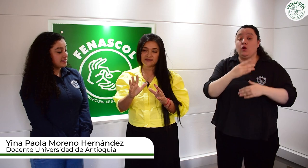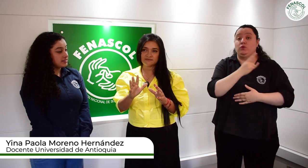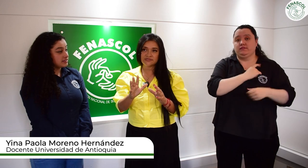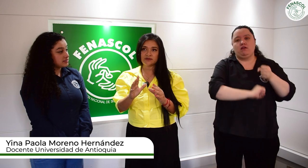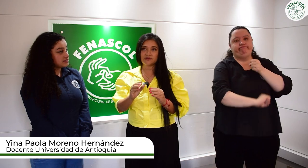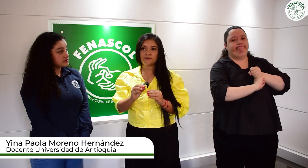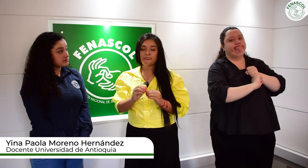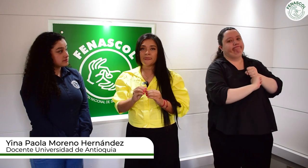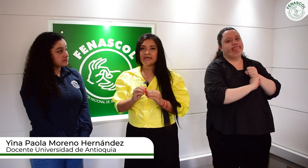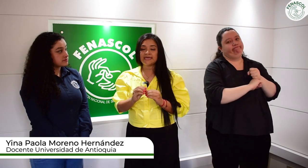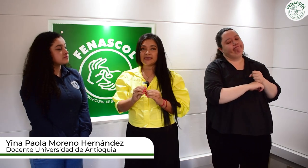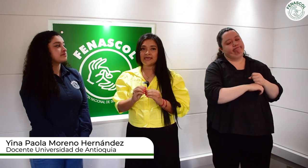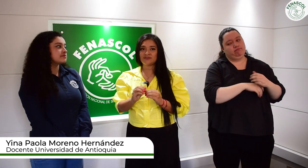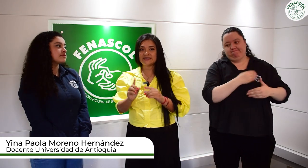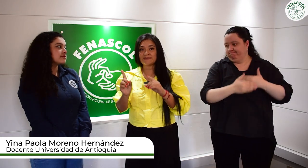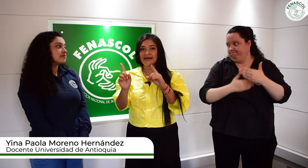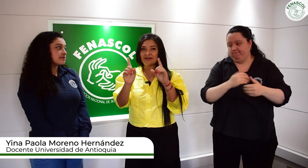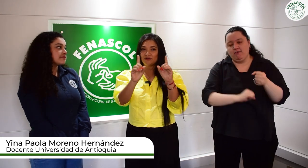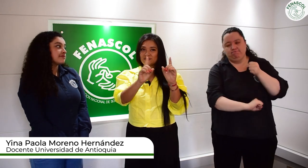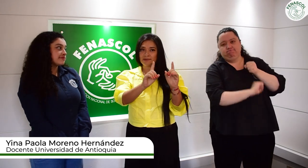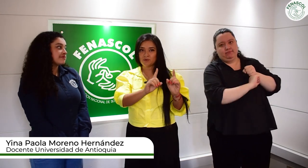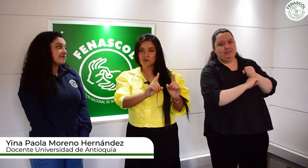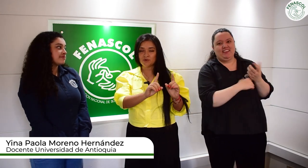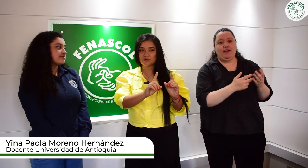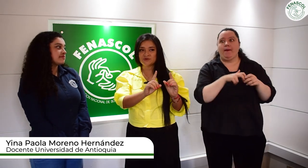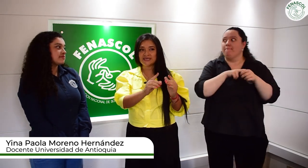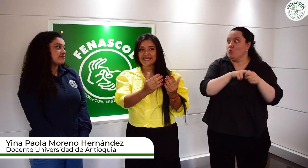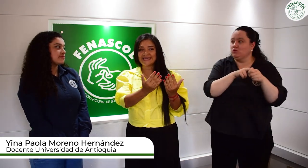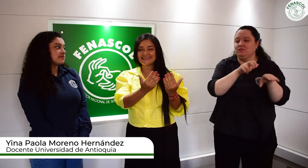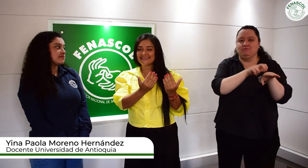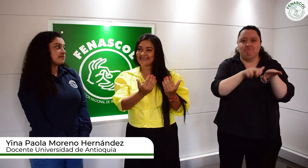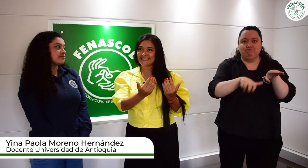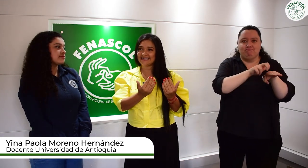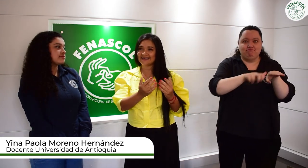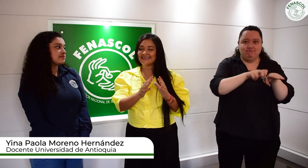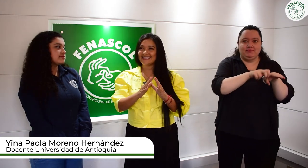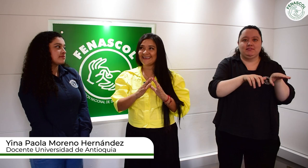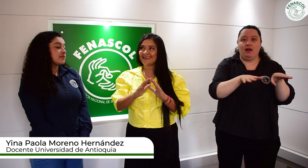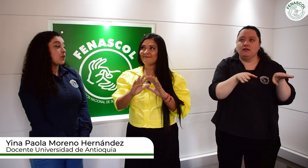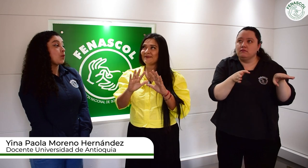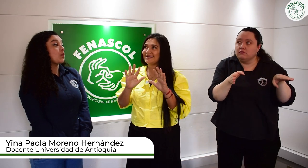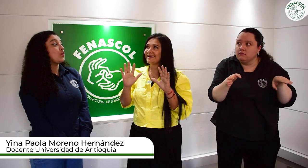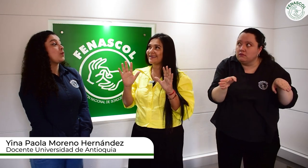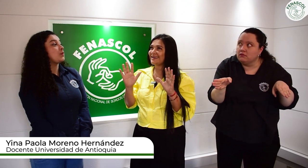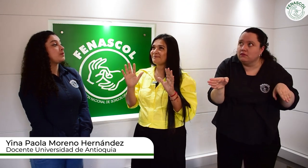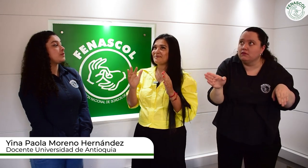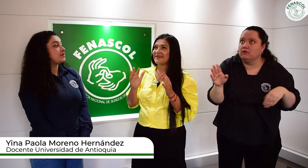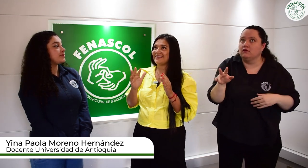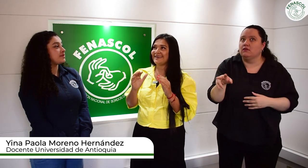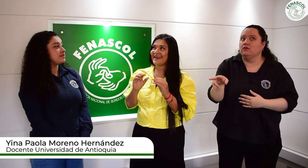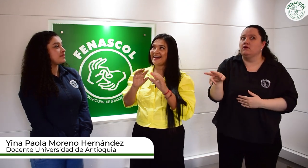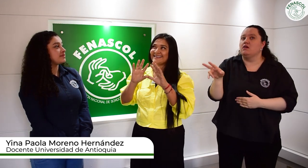¿cierto? Entonces, bajarnos del bus, entrar, ver que... Ahí está,